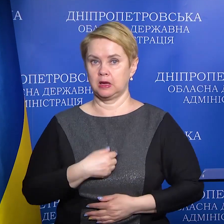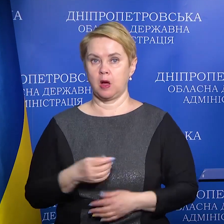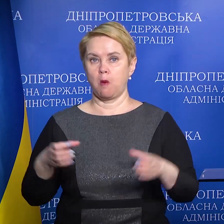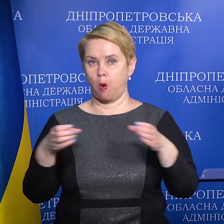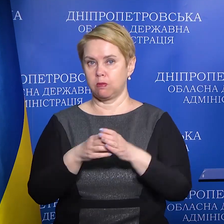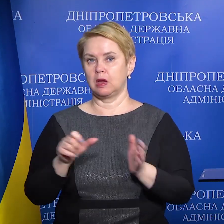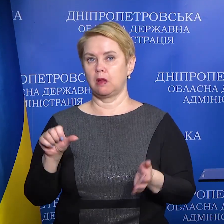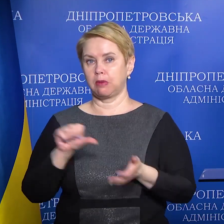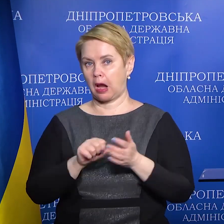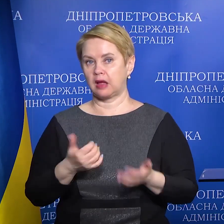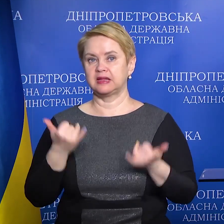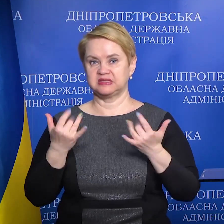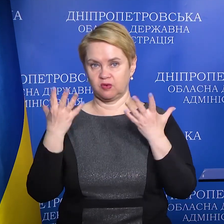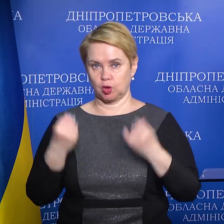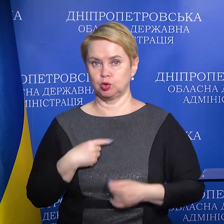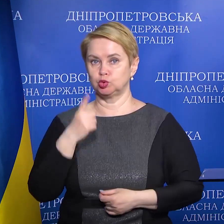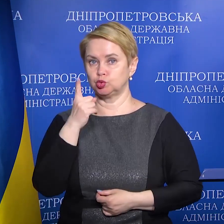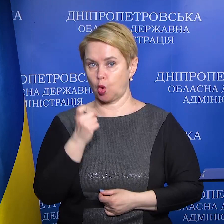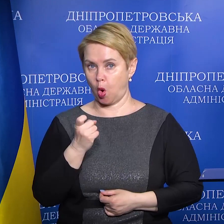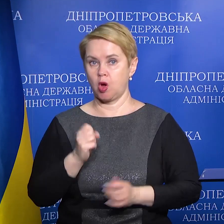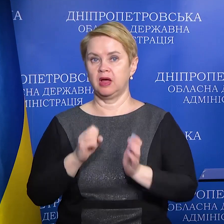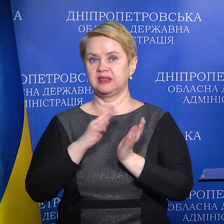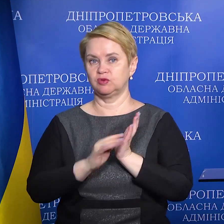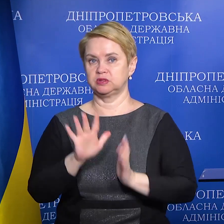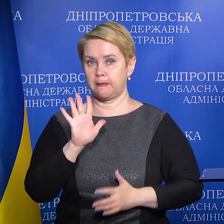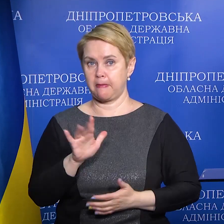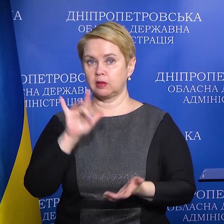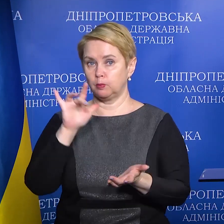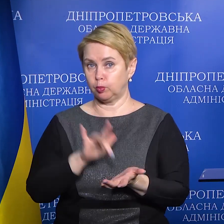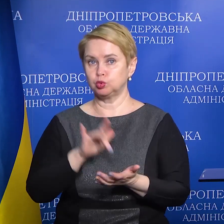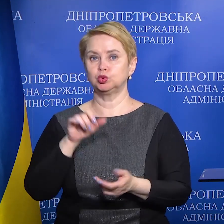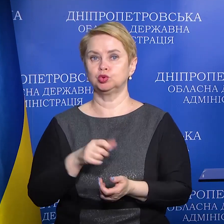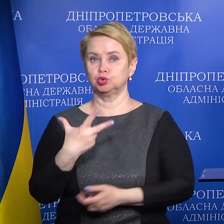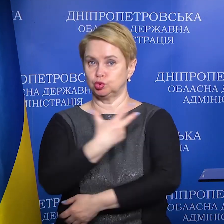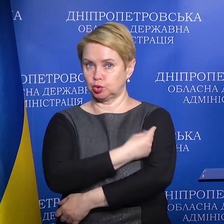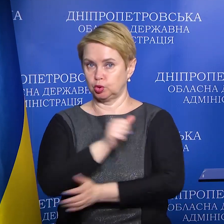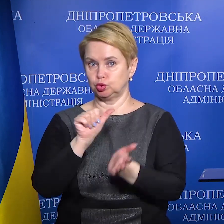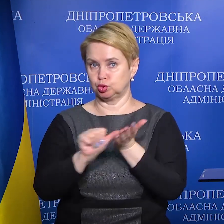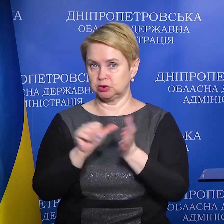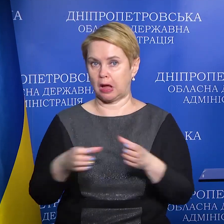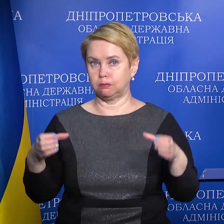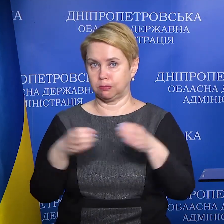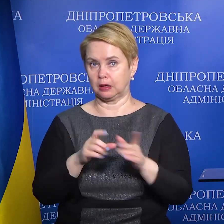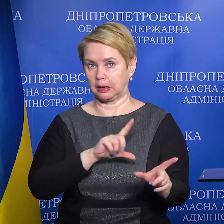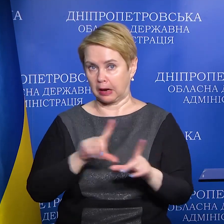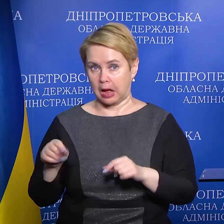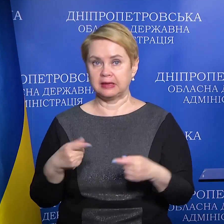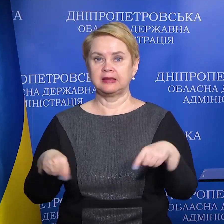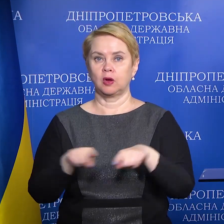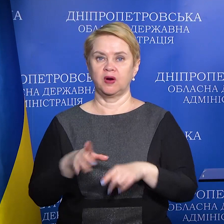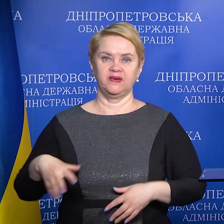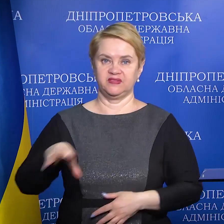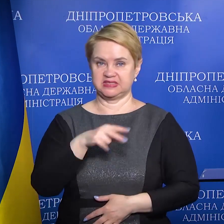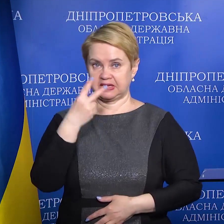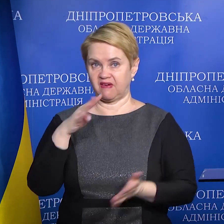мобільні бригади. На сьогодні в нас 195 пунктів щеплення, 60 мобільних бригад. Також